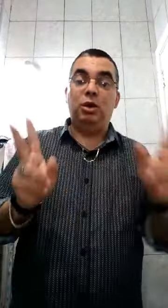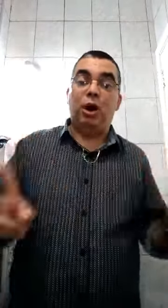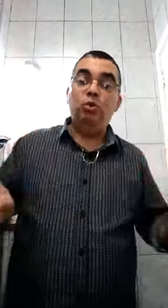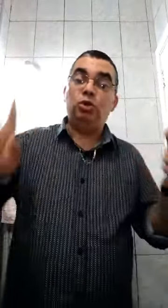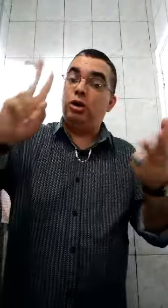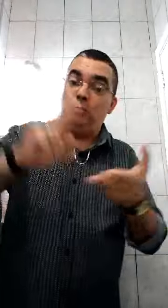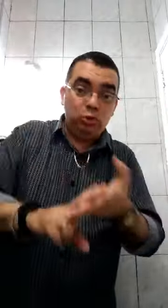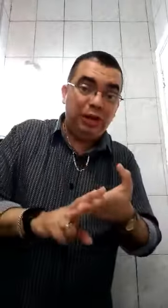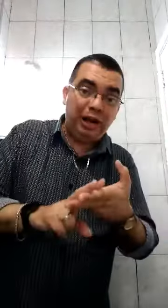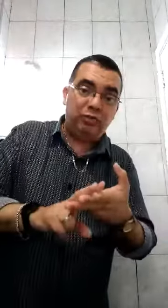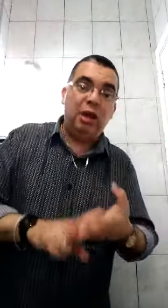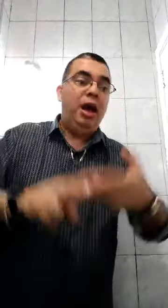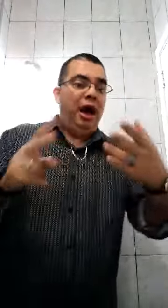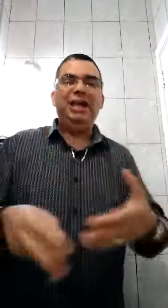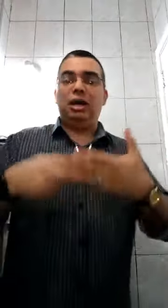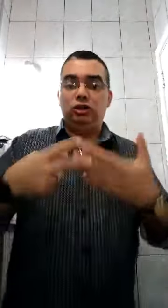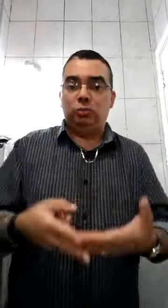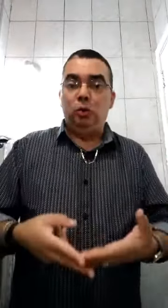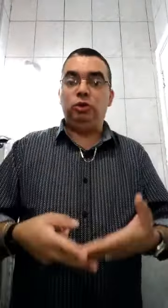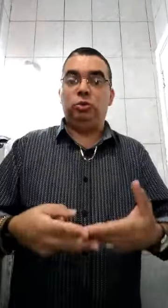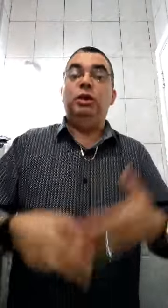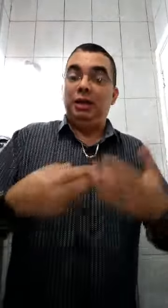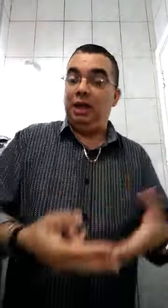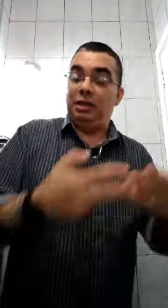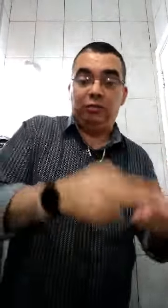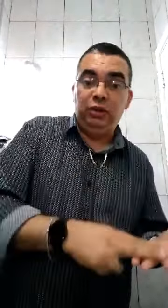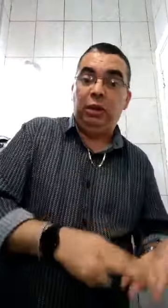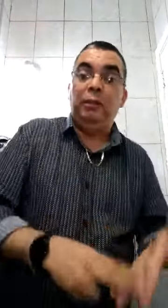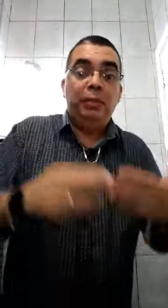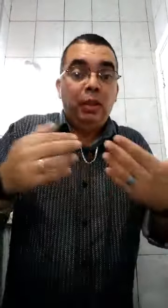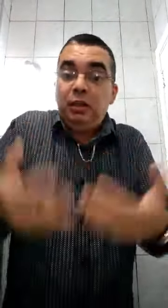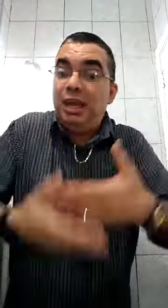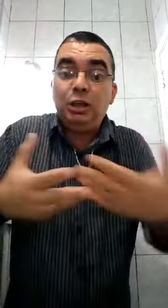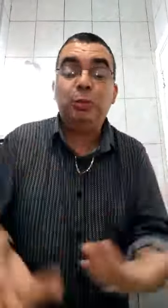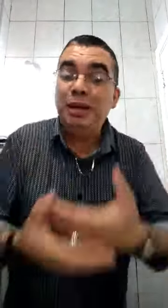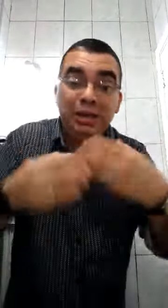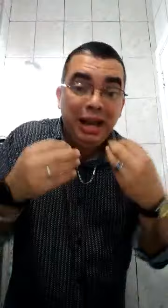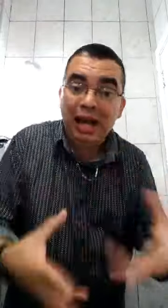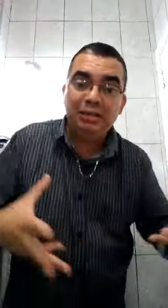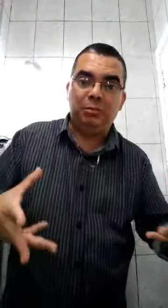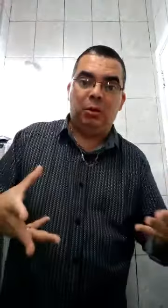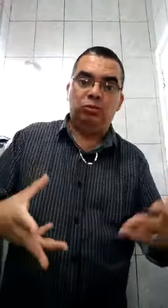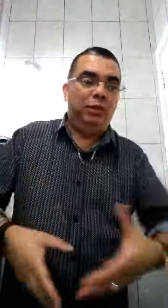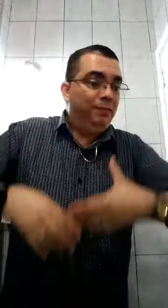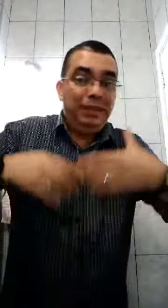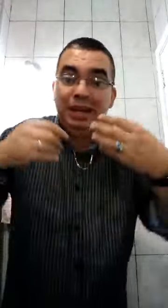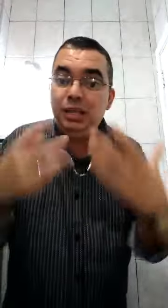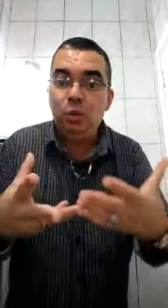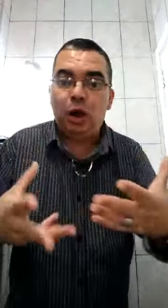Então, há um choque muito grave. Ah, está indisposto? E ela está afim? Tem as preliminares, irmãos. Tem língua,